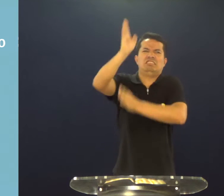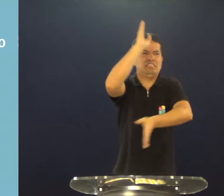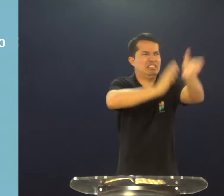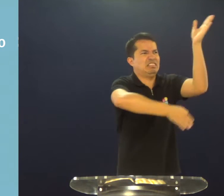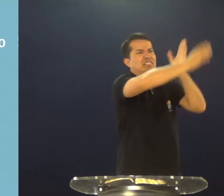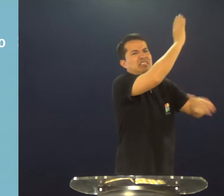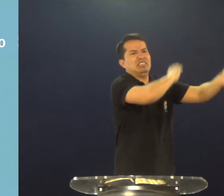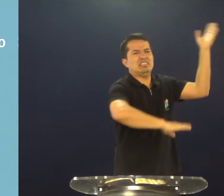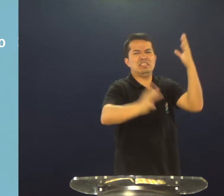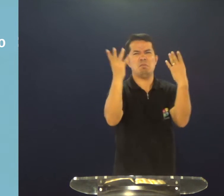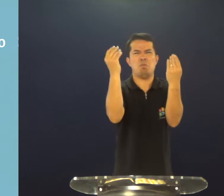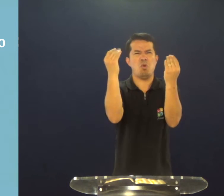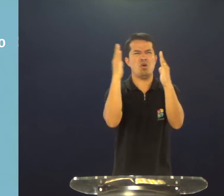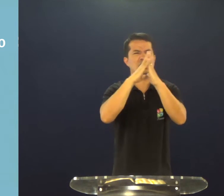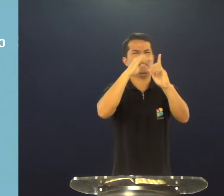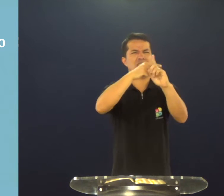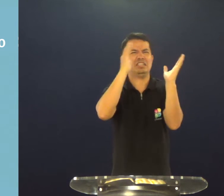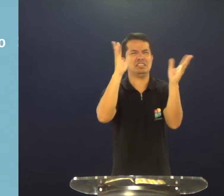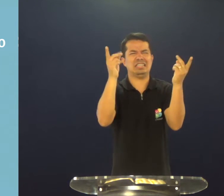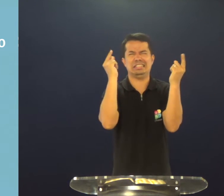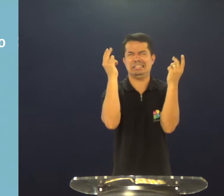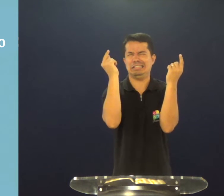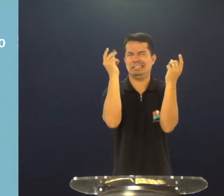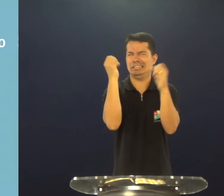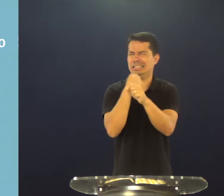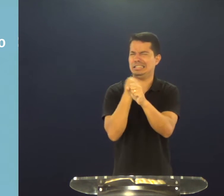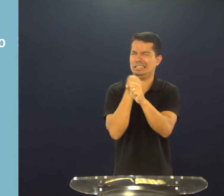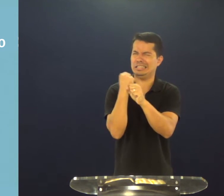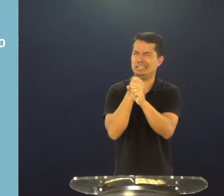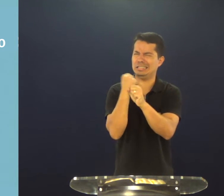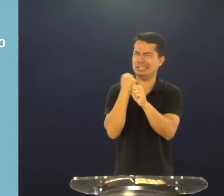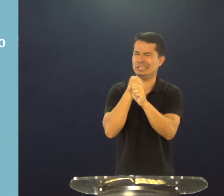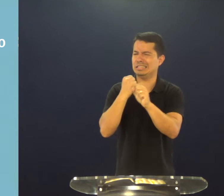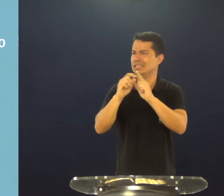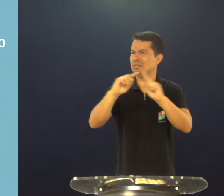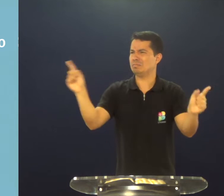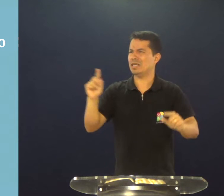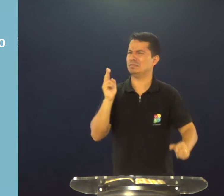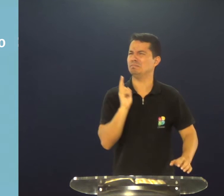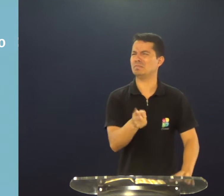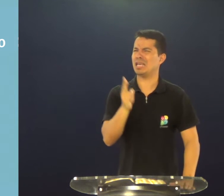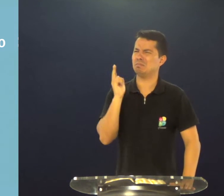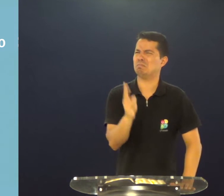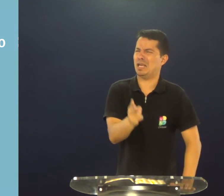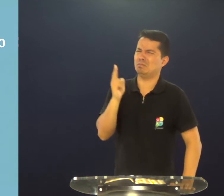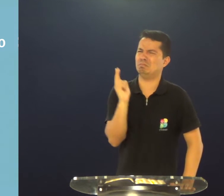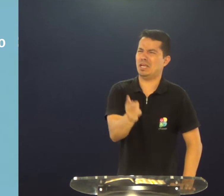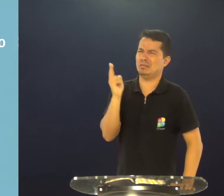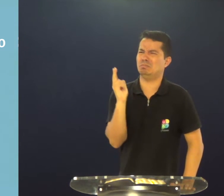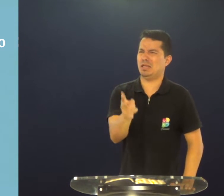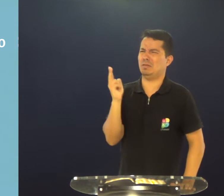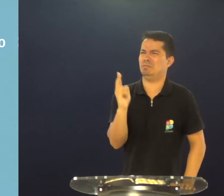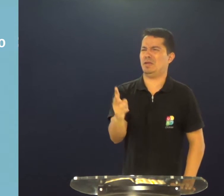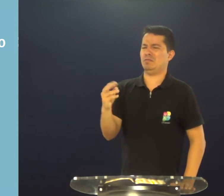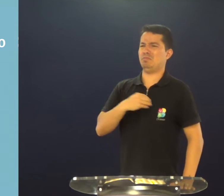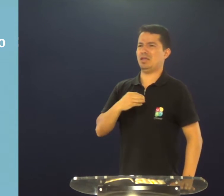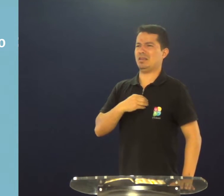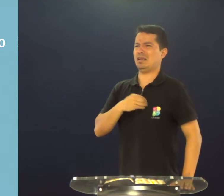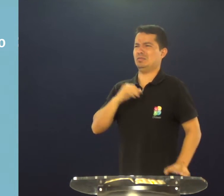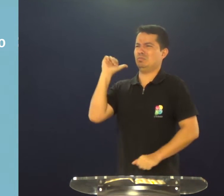igreja, vão, vão muito, já foram em muitas igrejas, já estão anos indo em igrejas, mas sempre